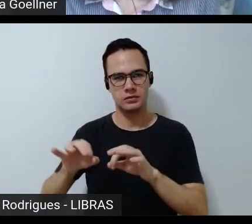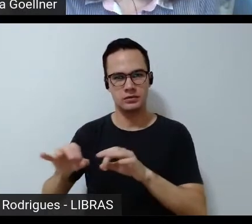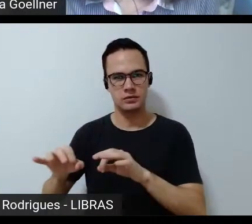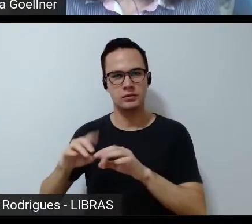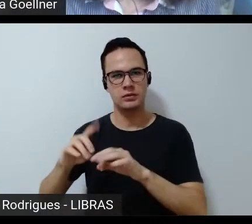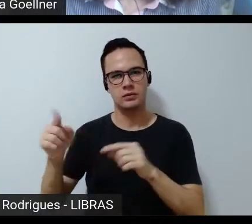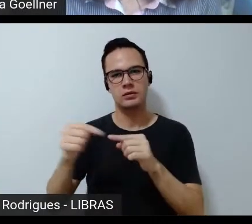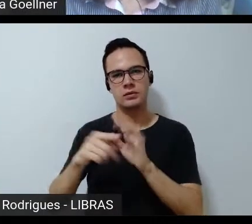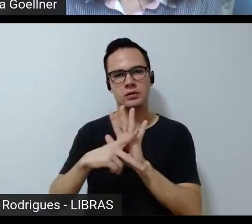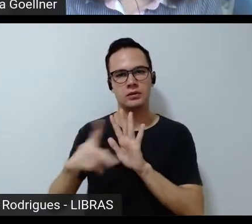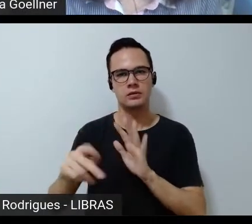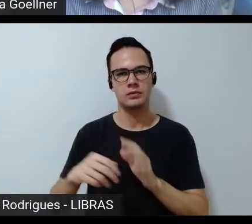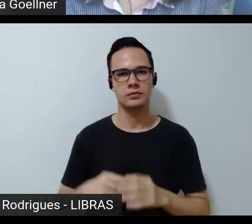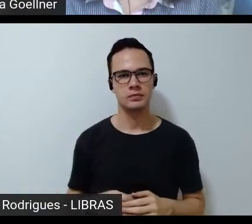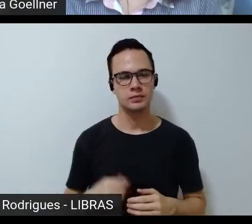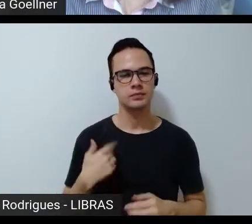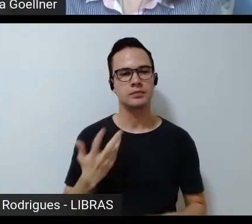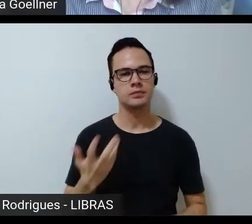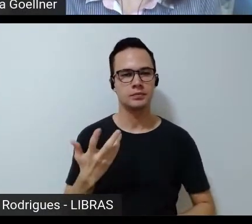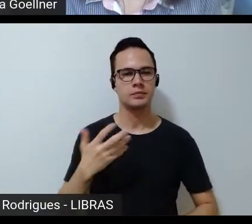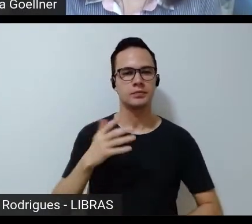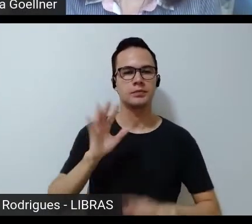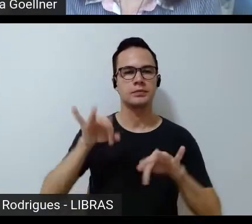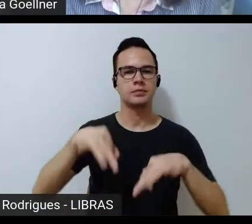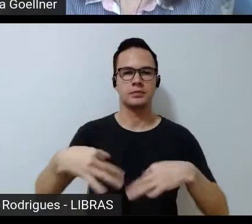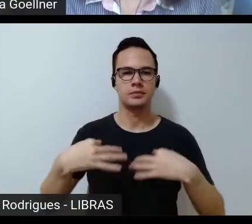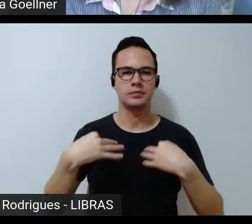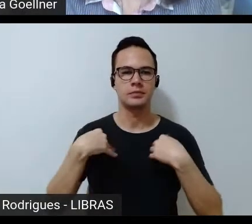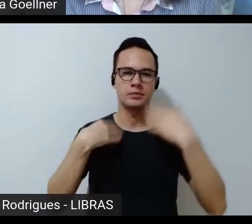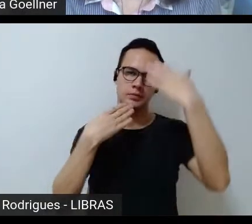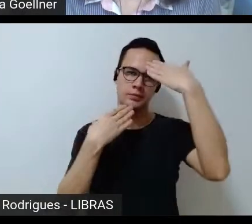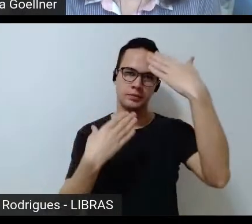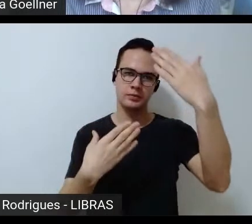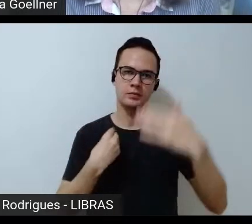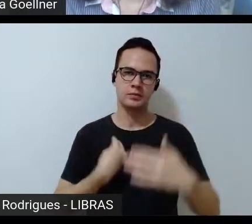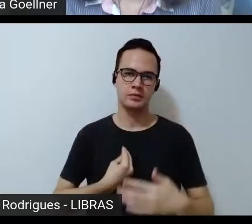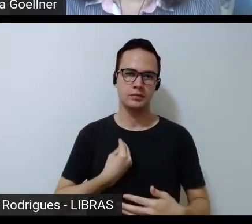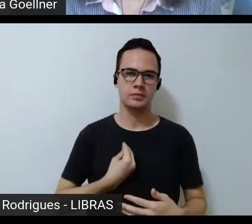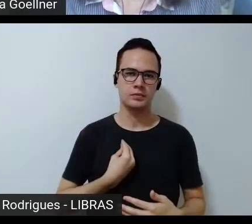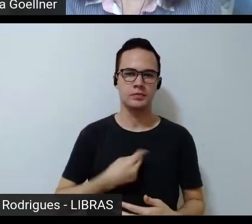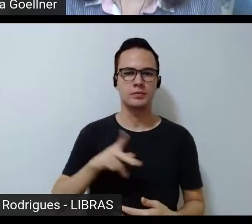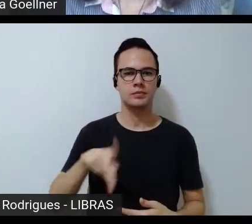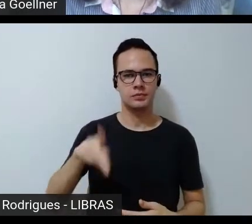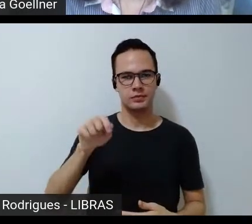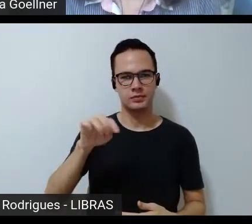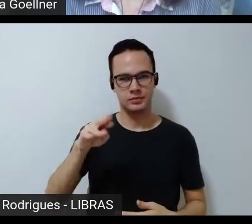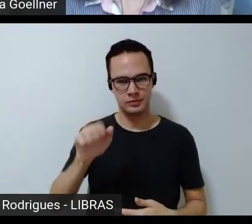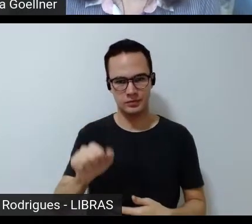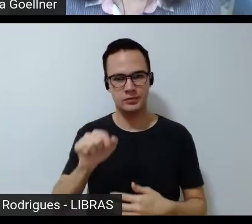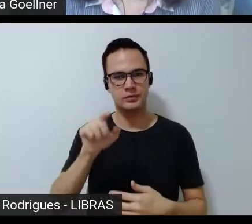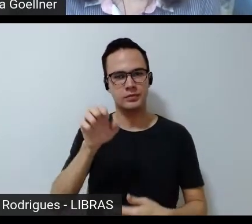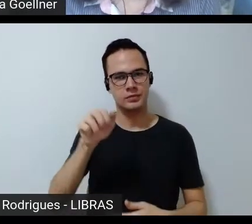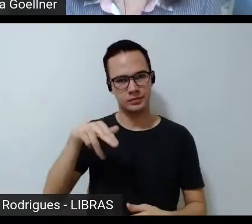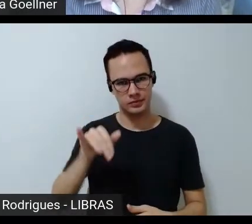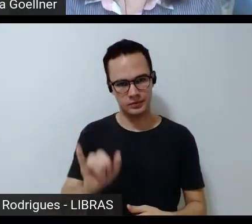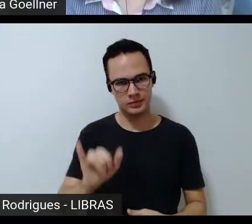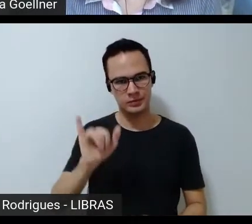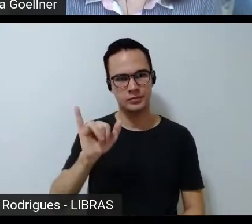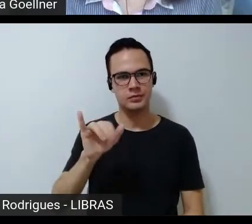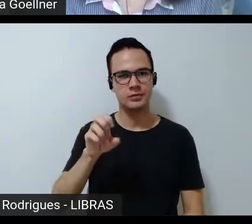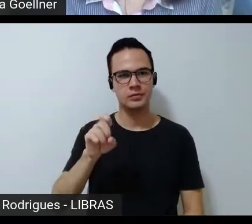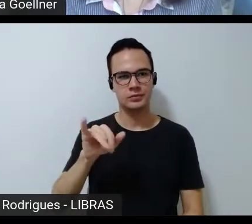modalidade queria por fim agradecer de novo a presença da Kátia da Eni da Mariane